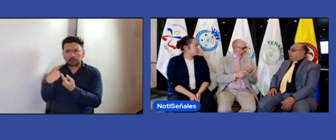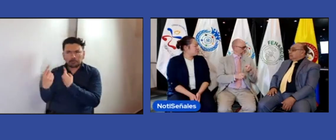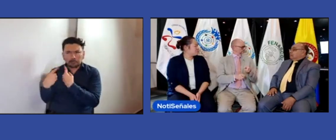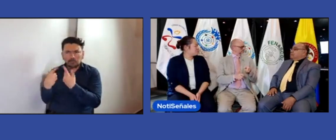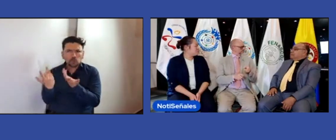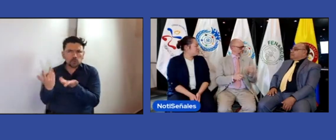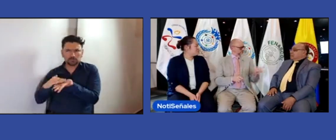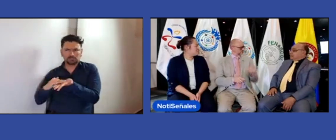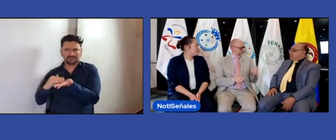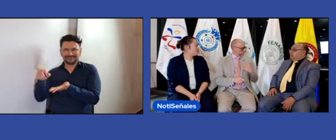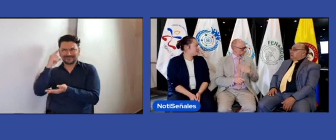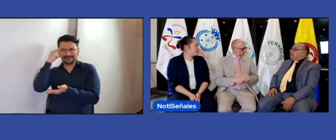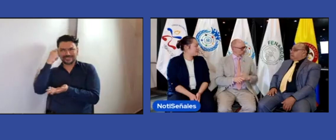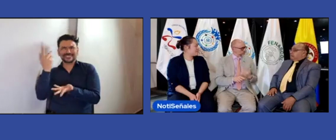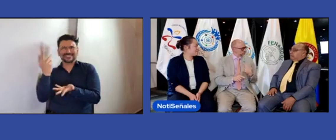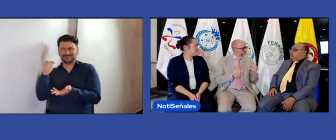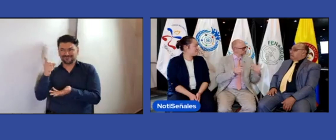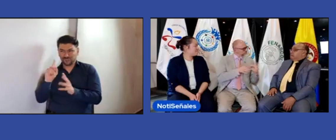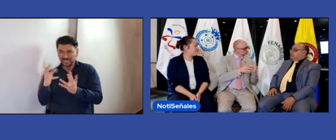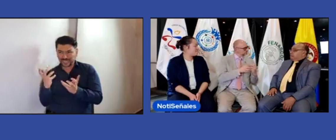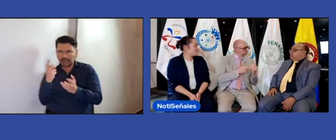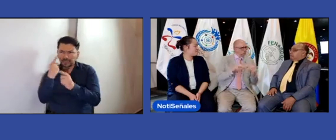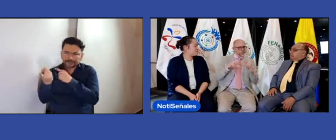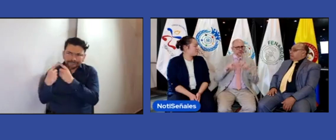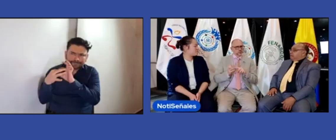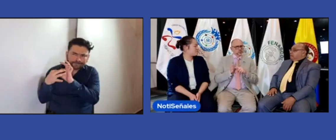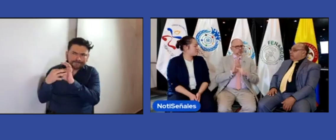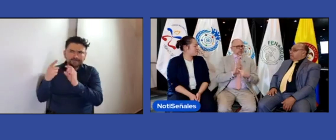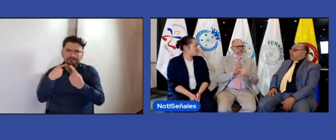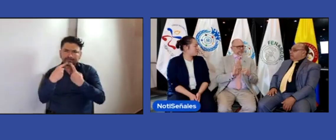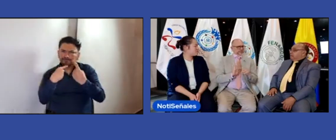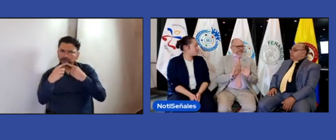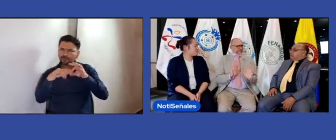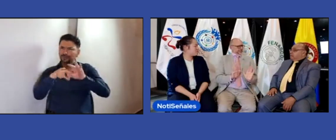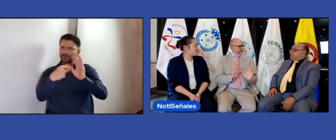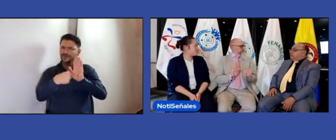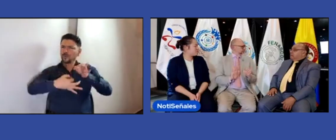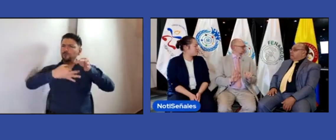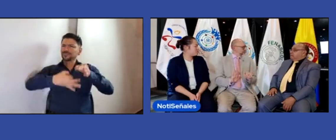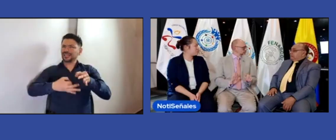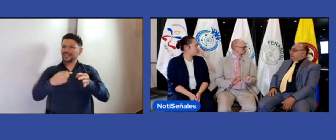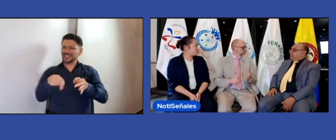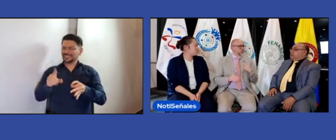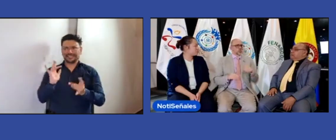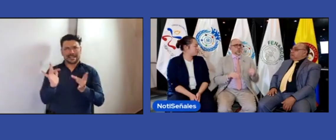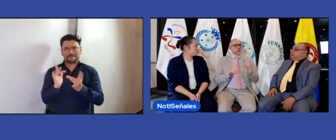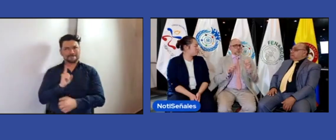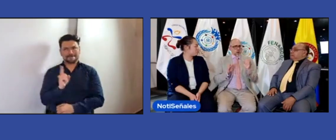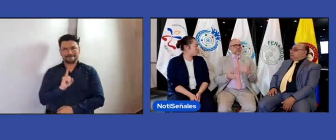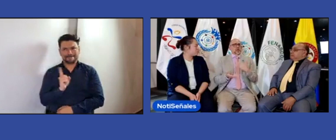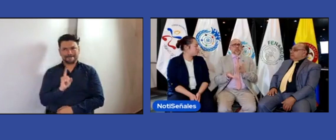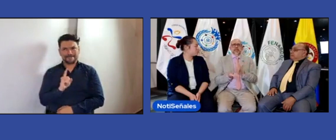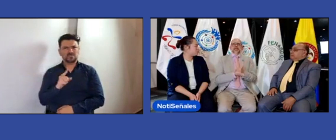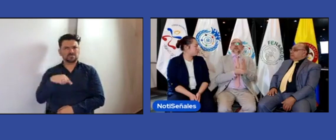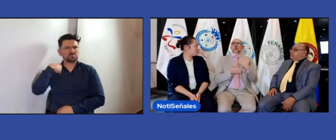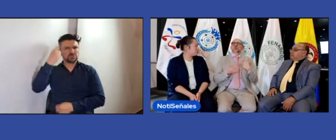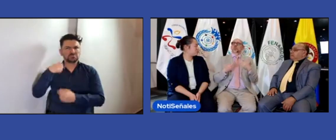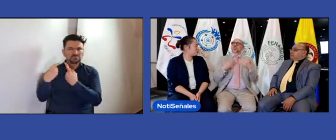podríamos hablarlo después nosotros dos para ver pues qué se podría hacer con eso y pues evitar que se